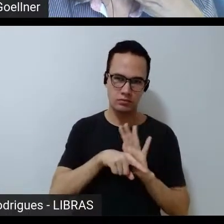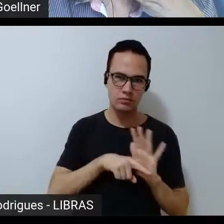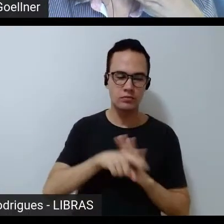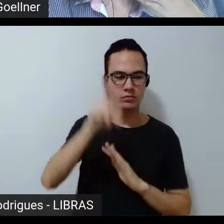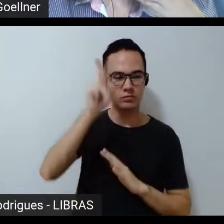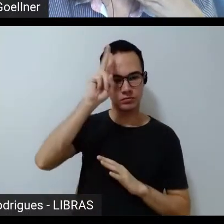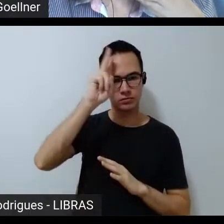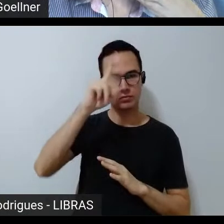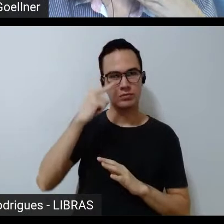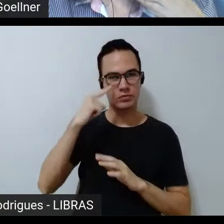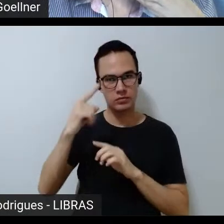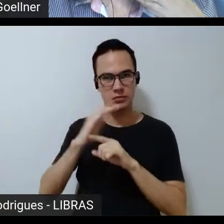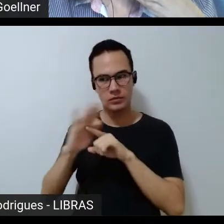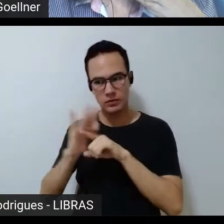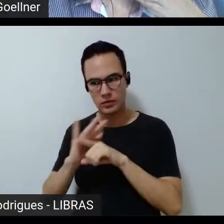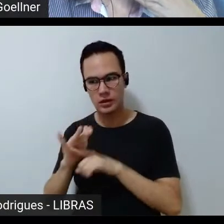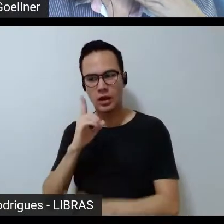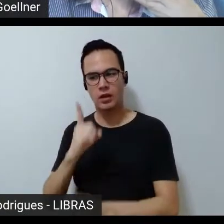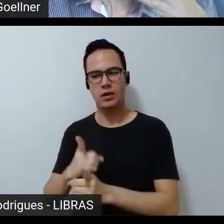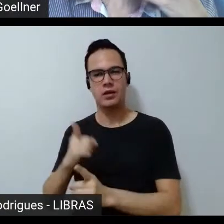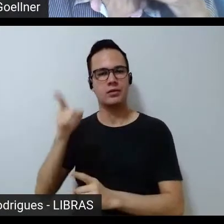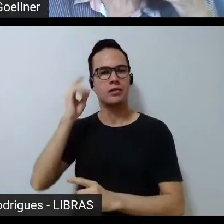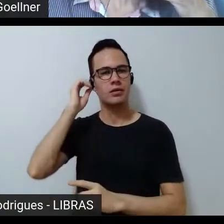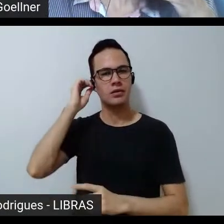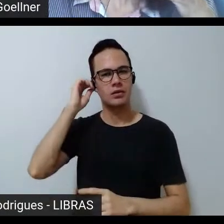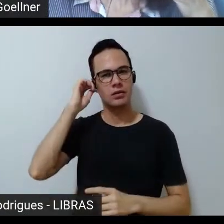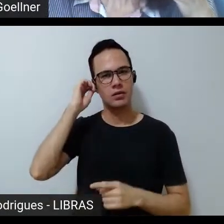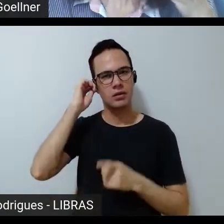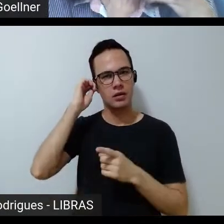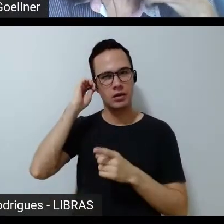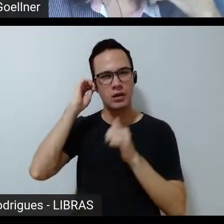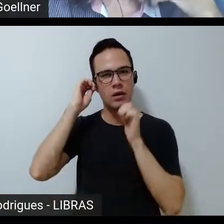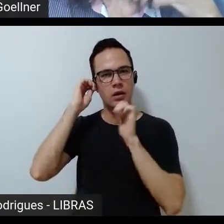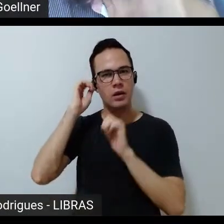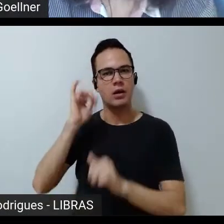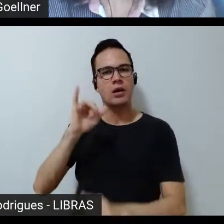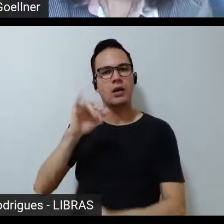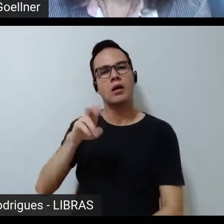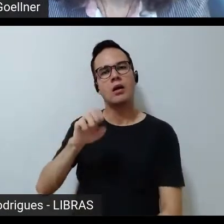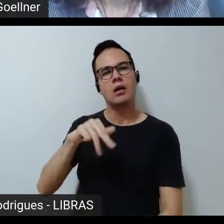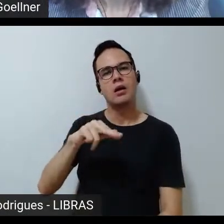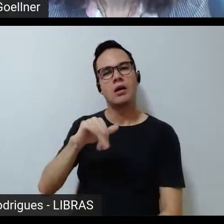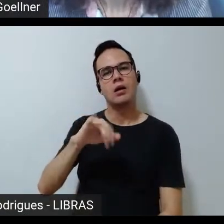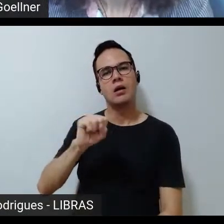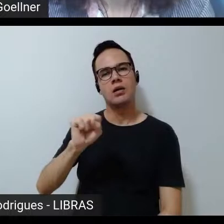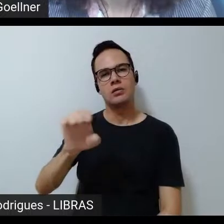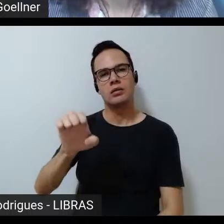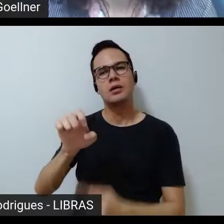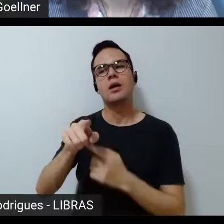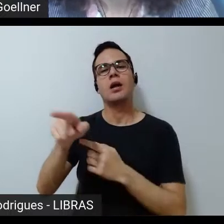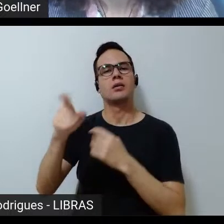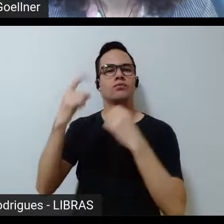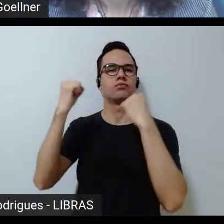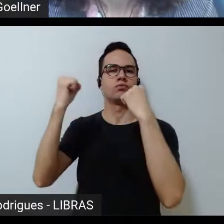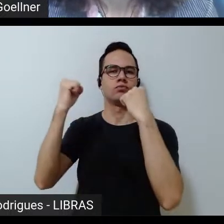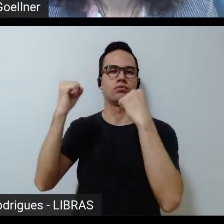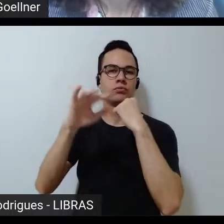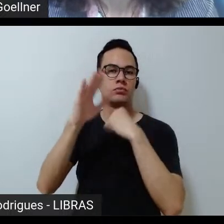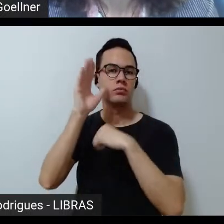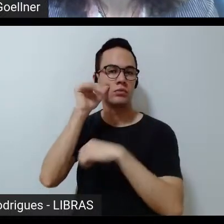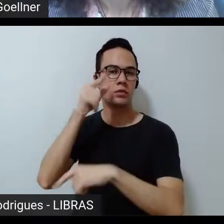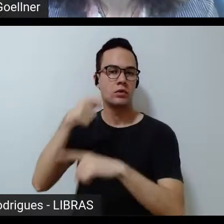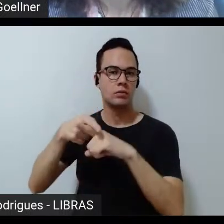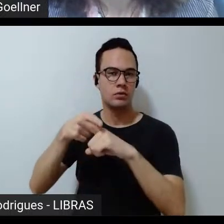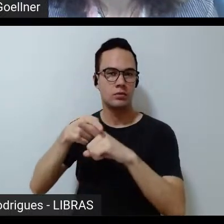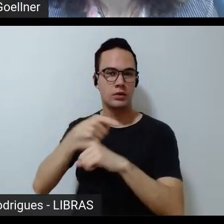buscamos os vestígios deixados, Irenice surge novamente como essa potência, mas é muito curioso porque